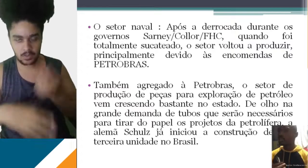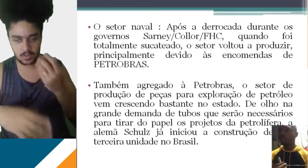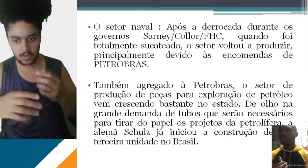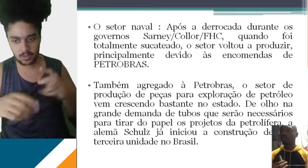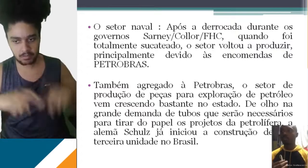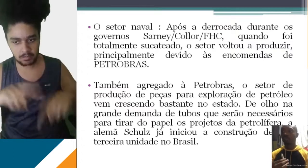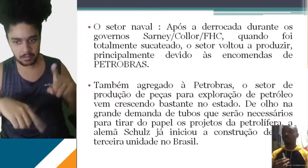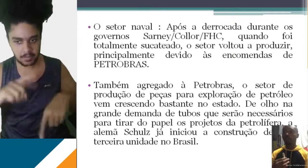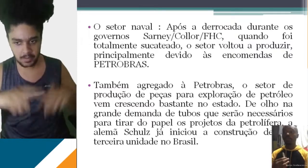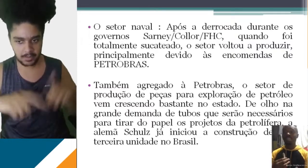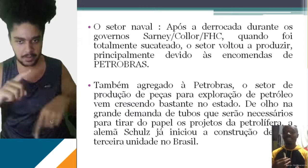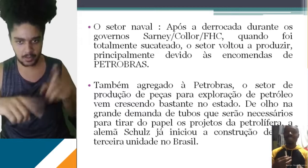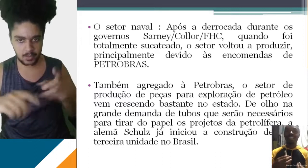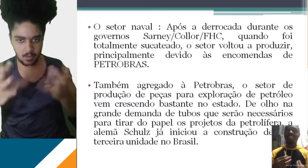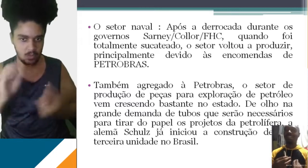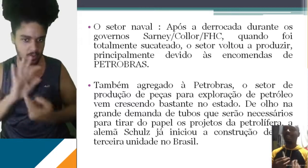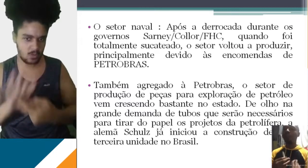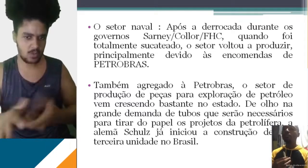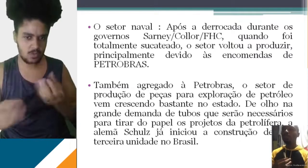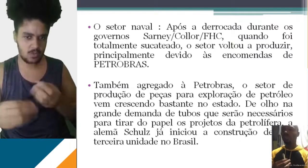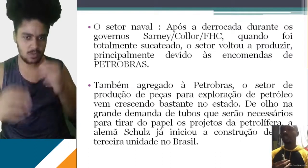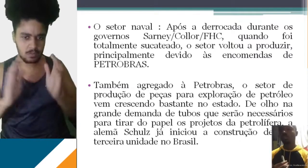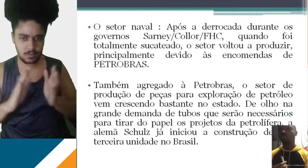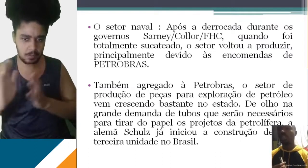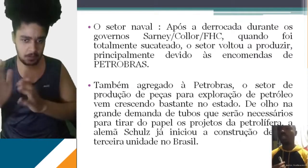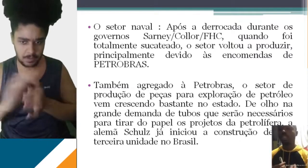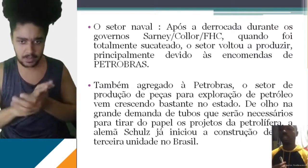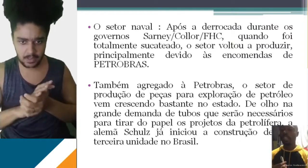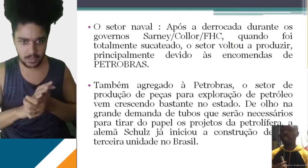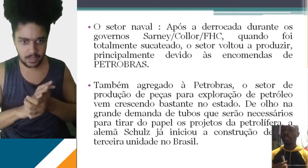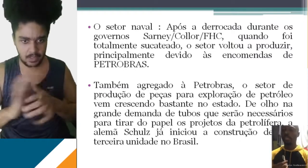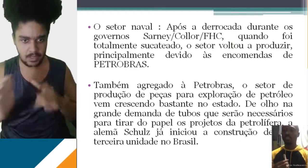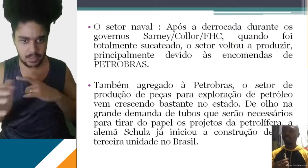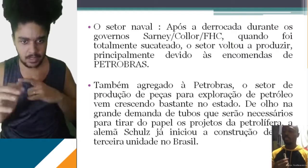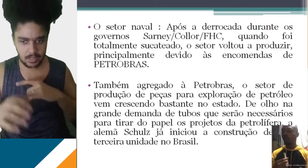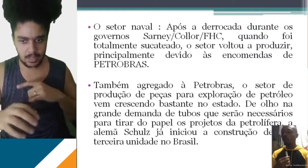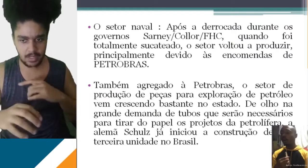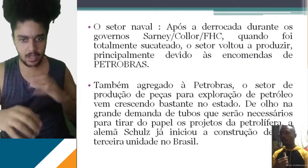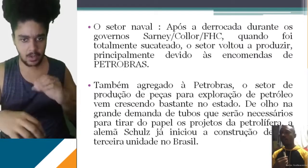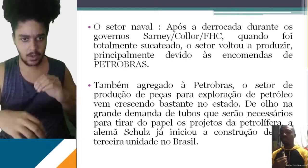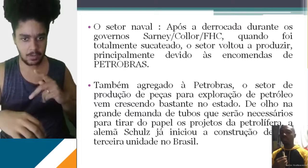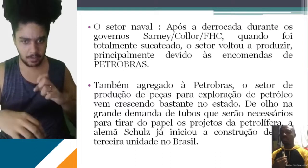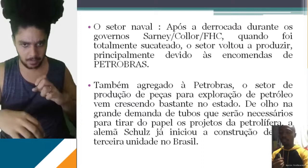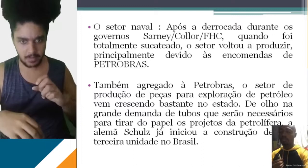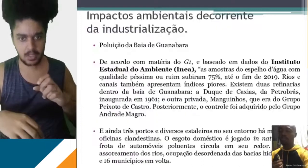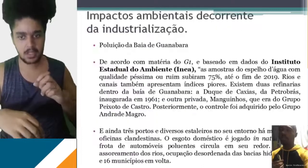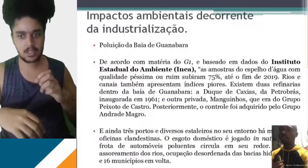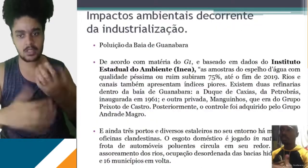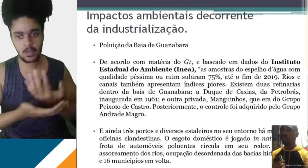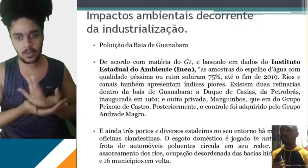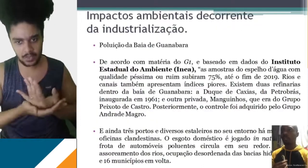de peças, de exploração de petróleo, petrobras. Ela se destaca muito nesse setor. A gente tem ali na UFRJ, COPE, enfim,